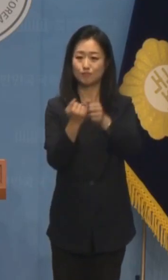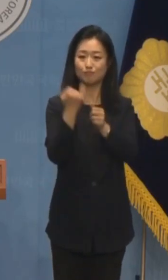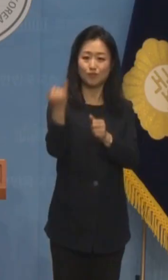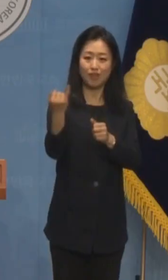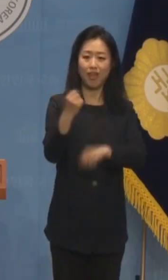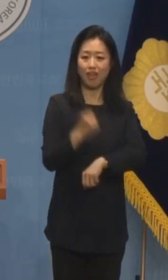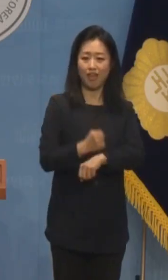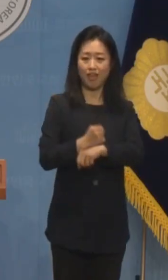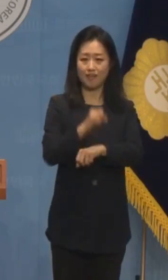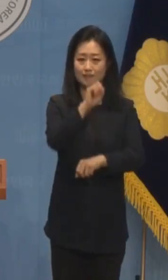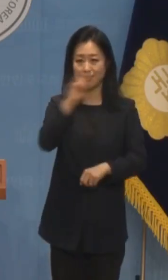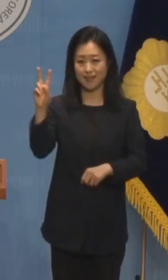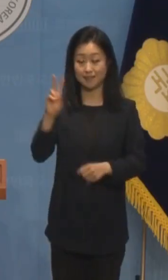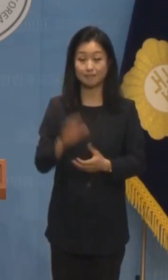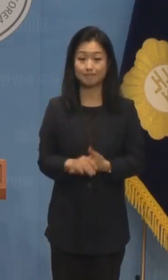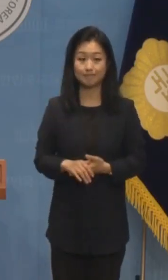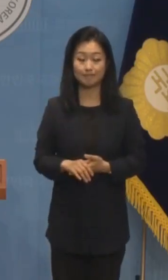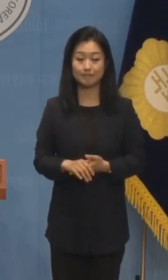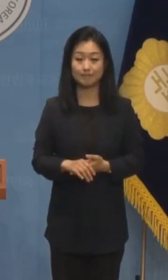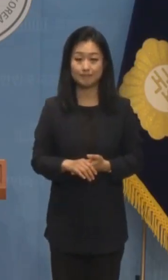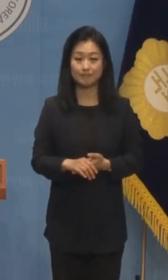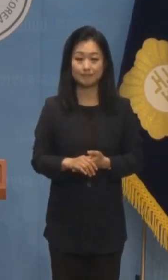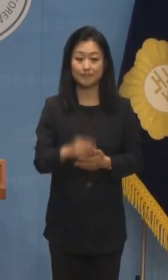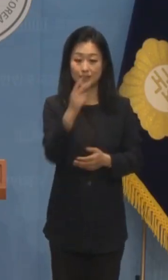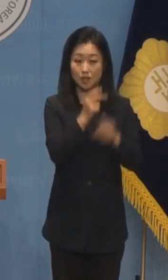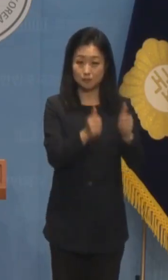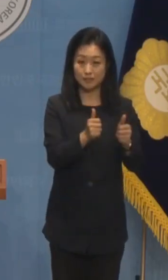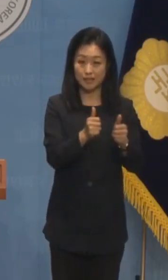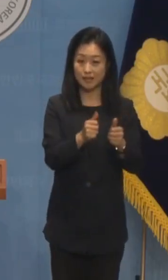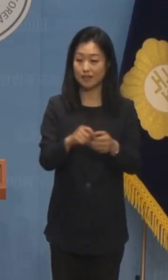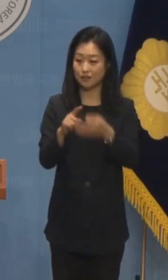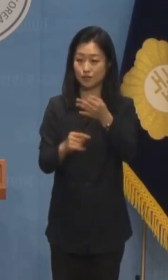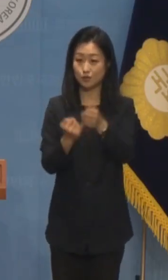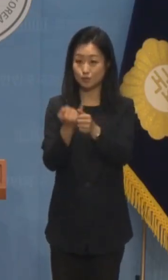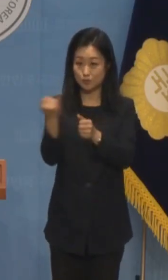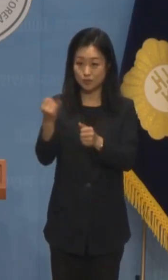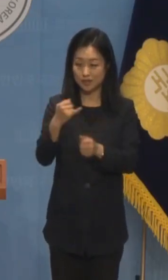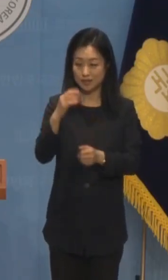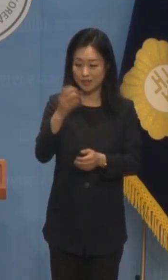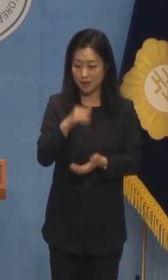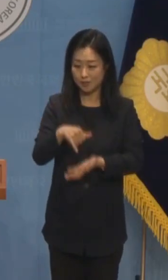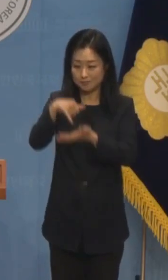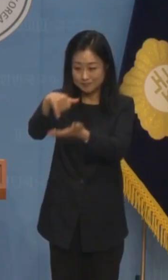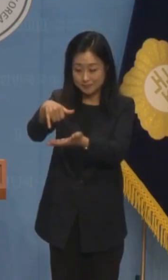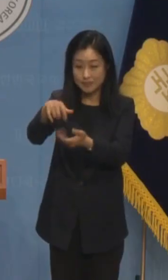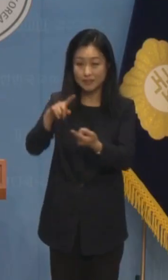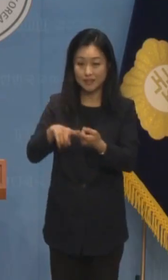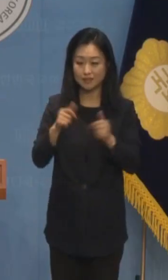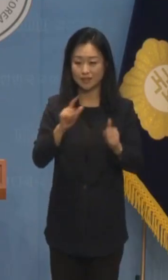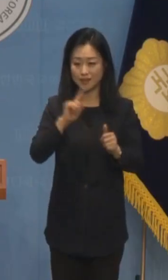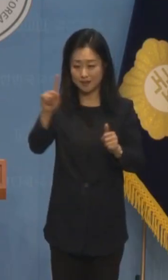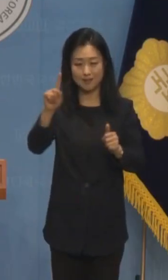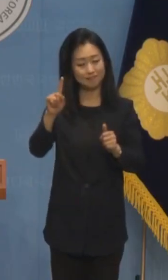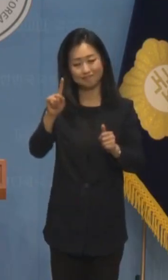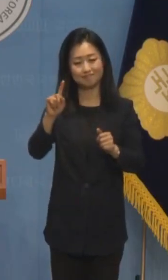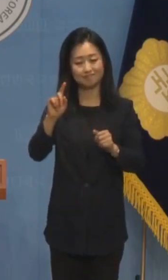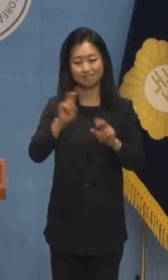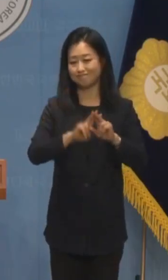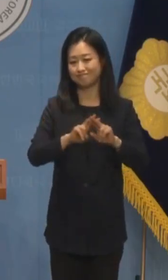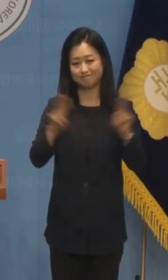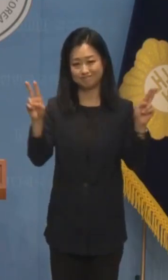검찰이 이번 주 김건희 여사의 명품 가방 수수 사건을 무혐의 불기소 처분하기로 가닥을 잡았습니다.